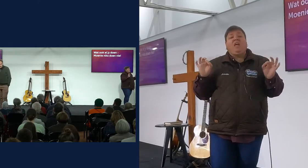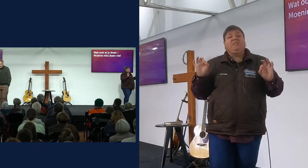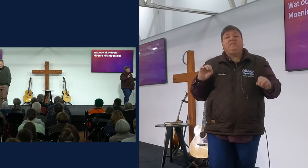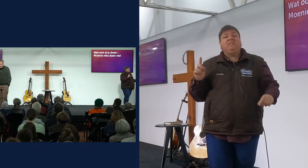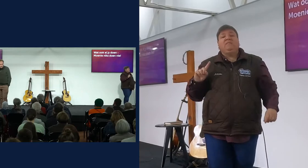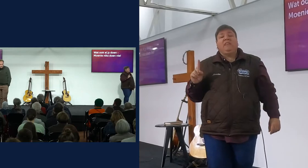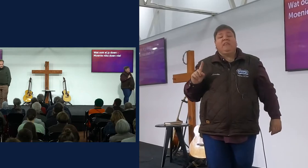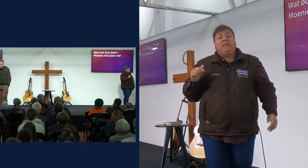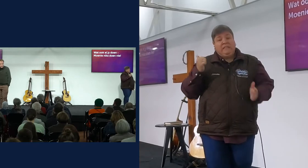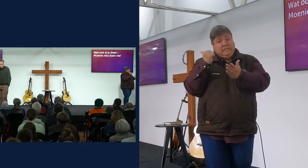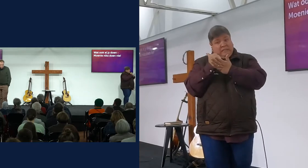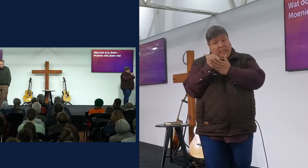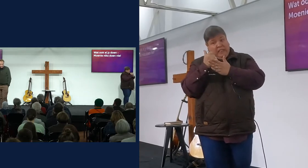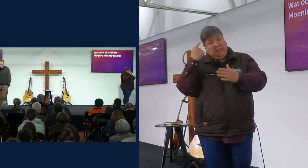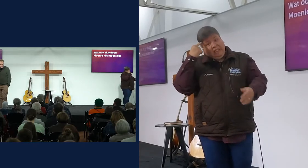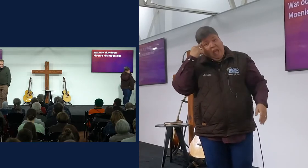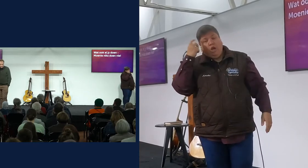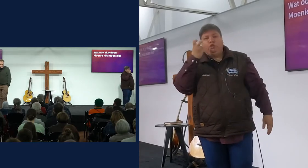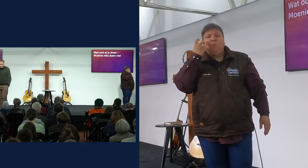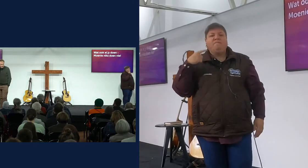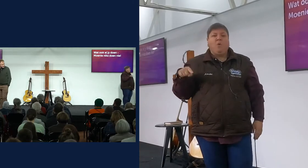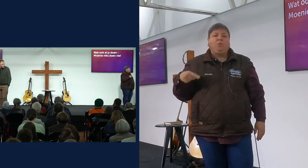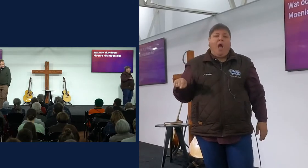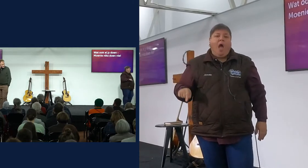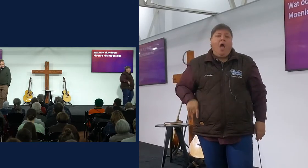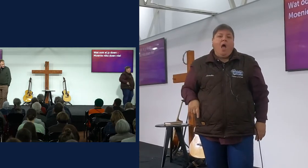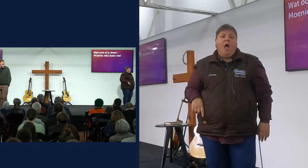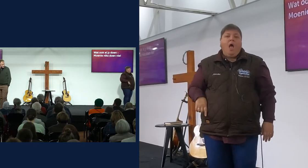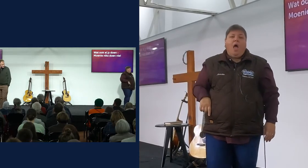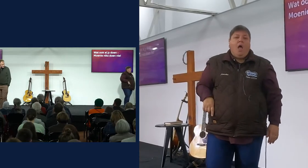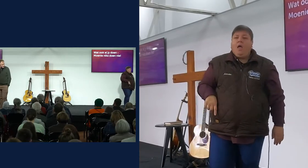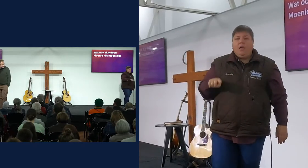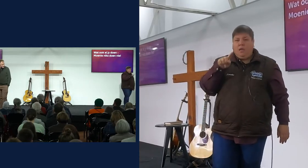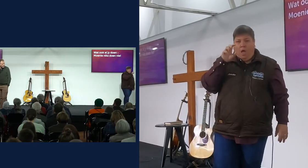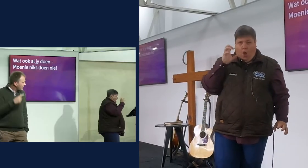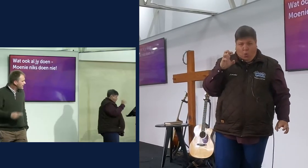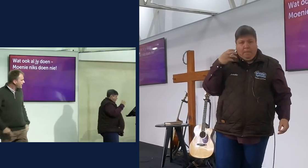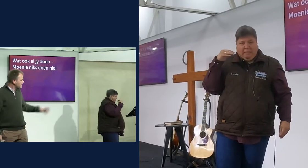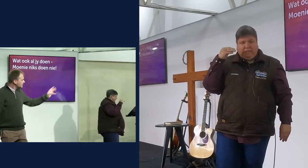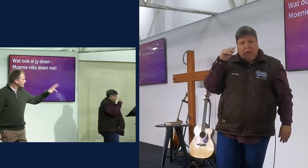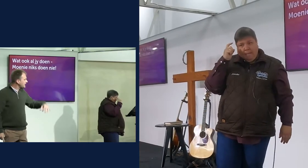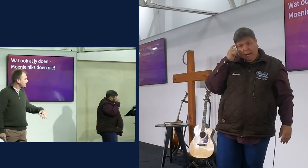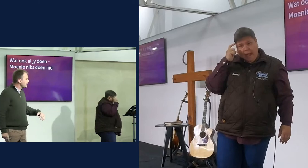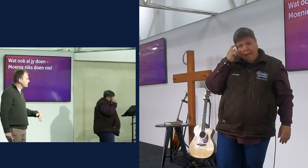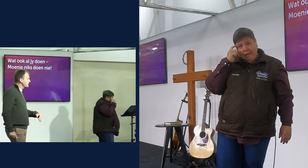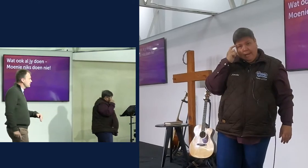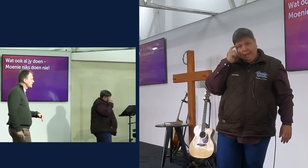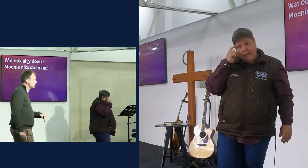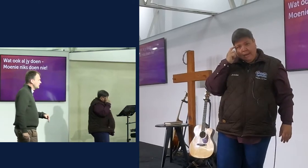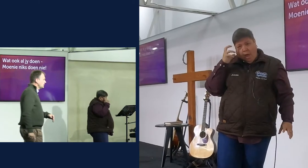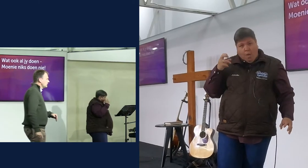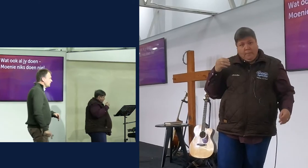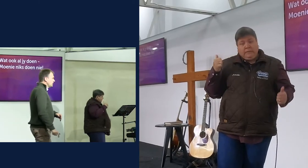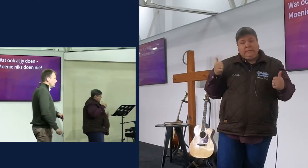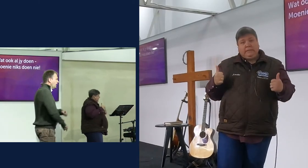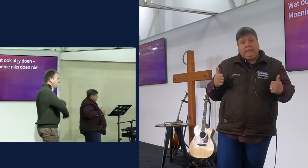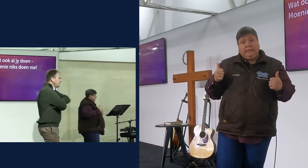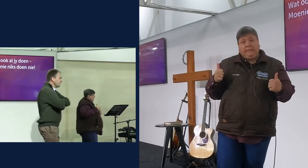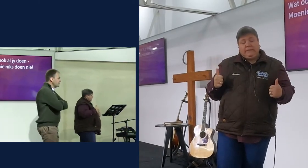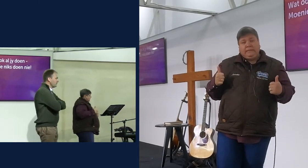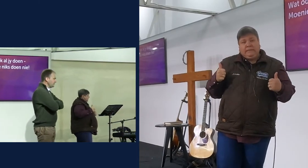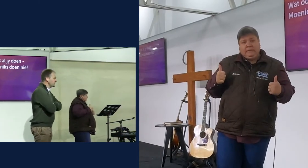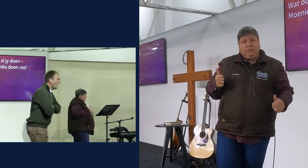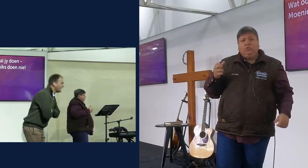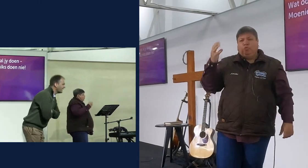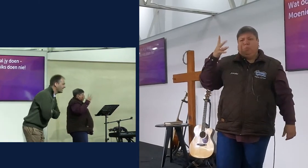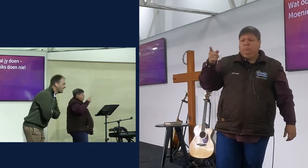sit te veel, en soek fout, jylle het al gesê? het jy al kritiek gekryf van jy man? en dan